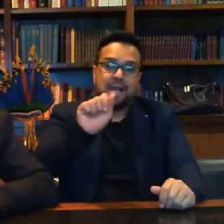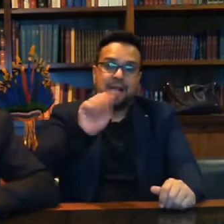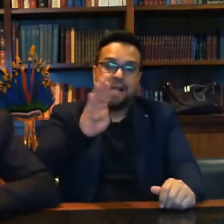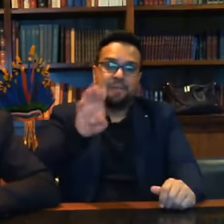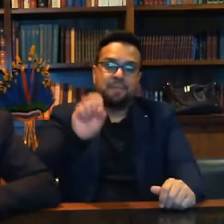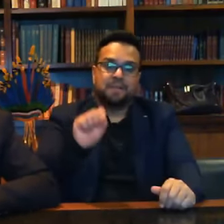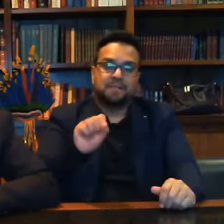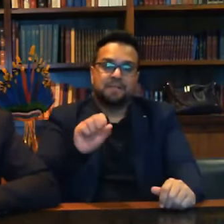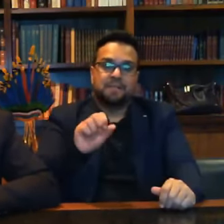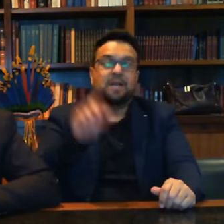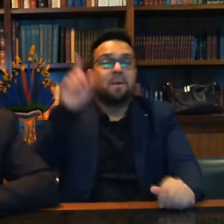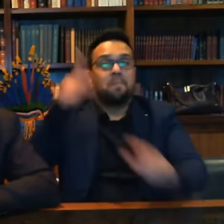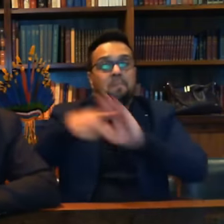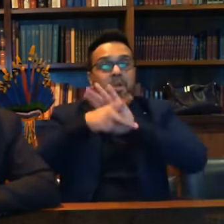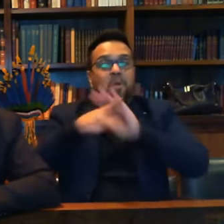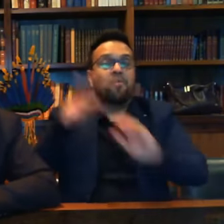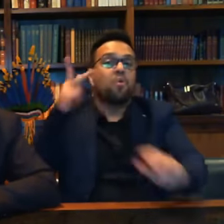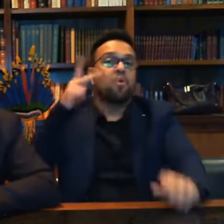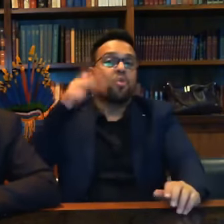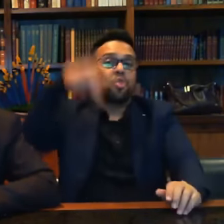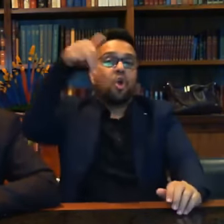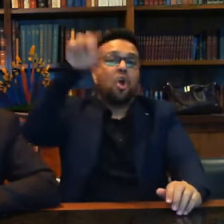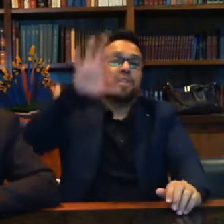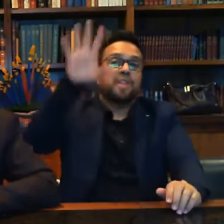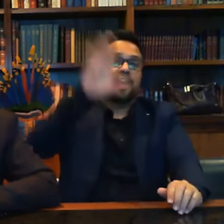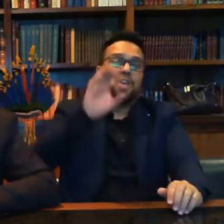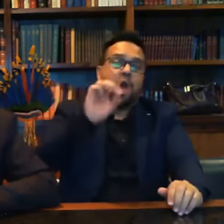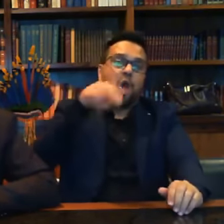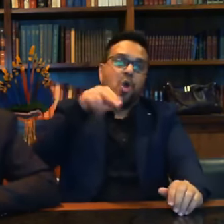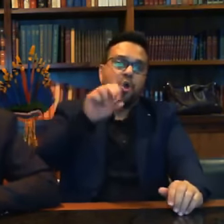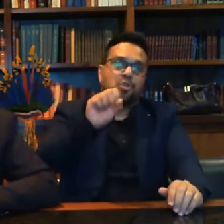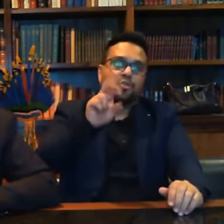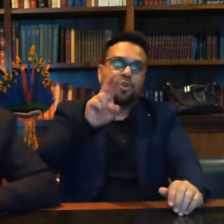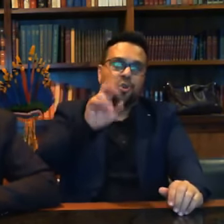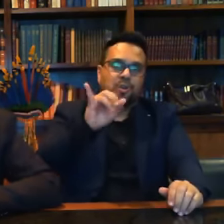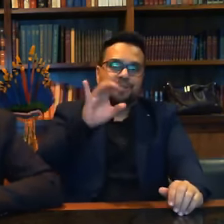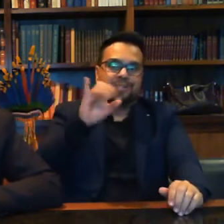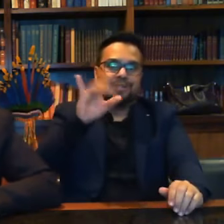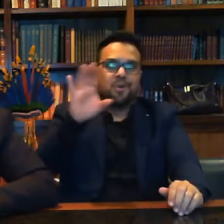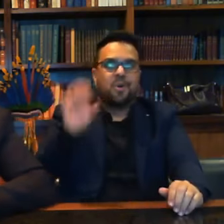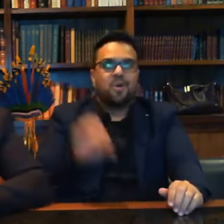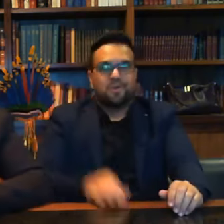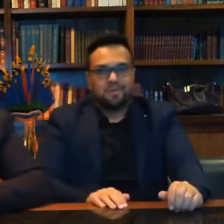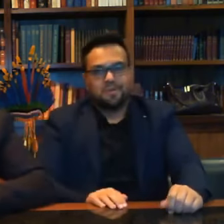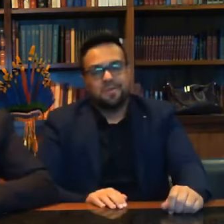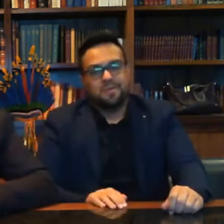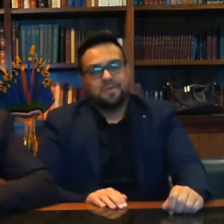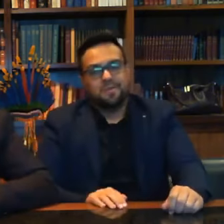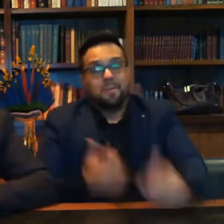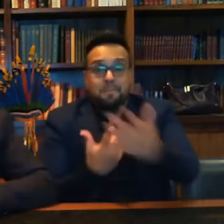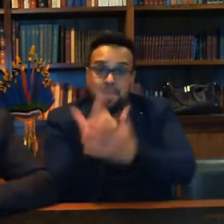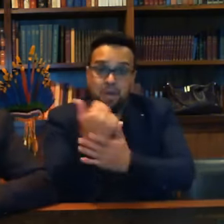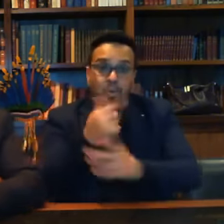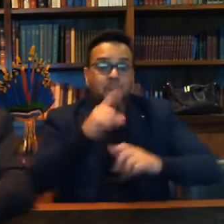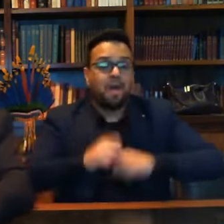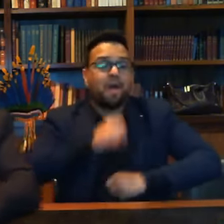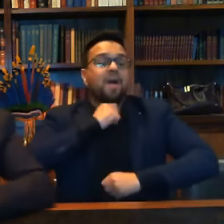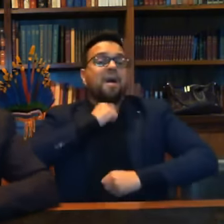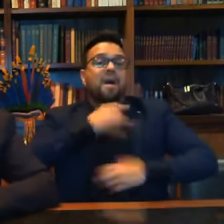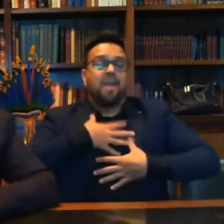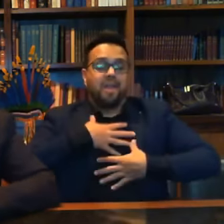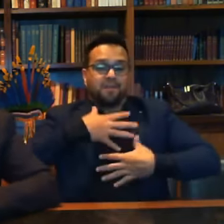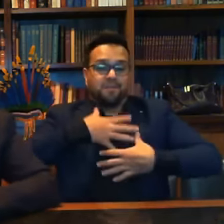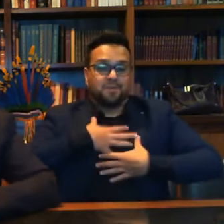torrou 49 milhões de reais para comprar respiradores não chegou nenhum e a